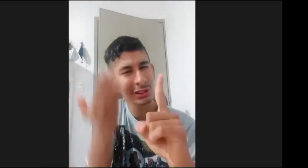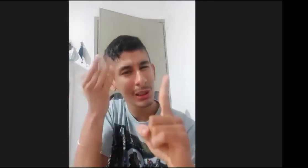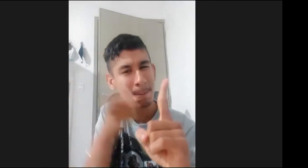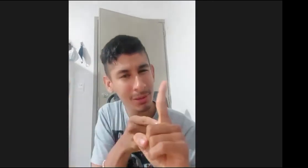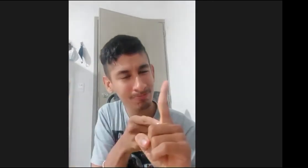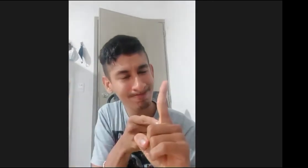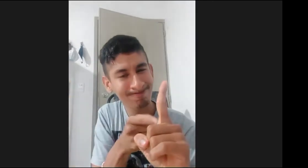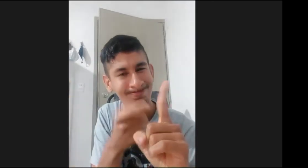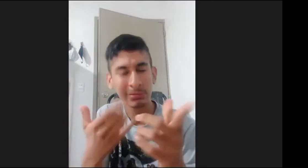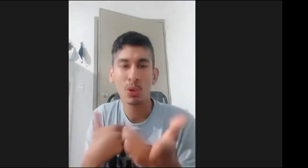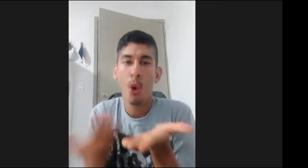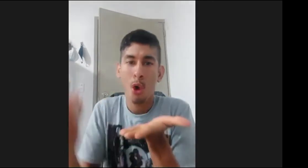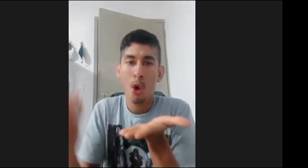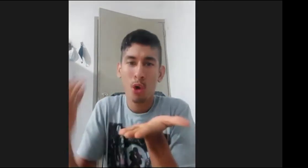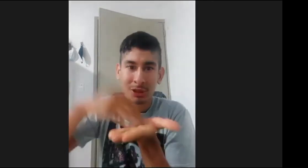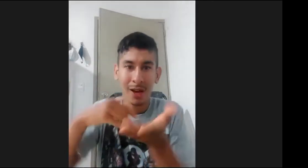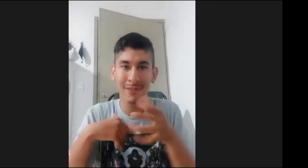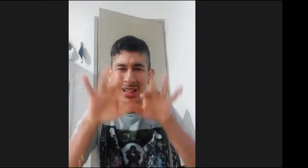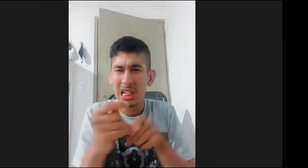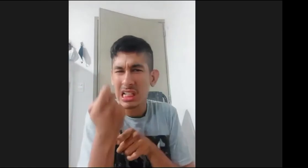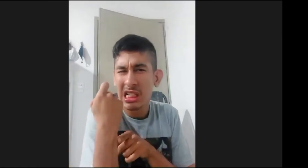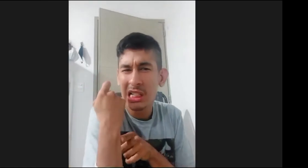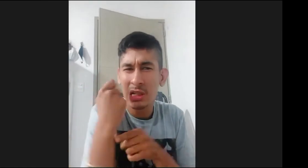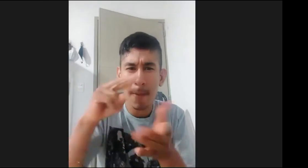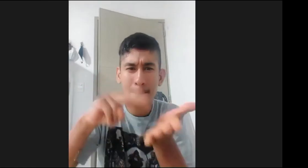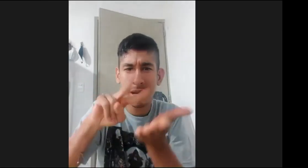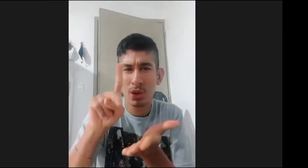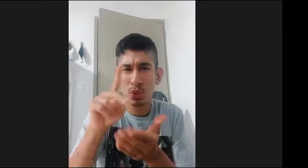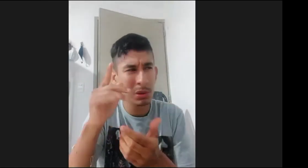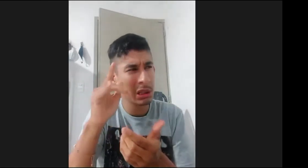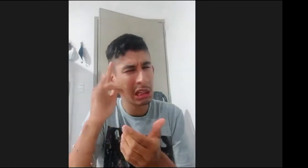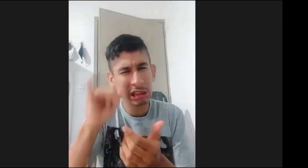acceso no he podido lograrlo me preocupa no poder alcanzar ese objetivo hace poco